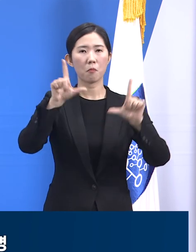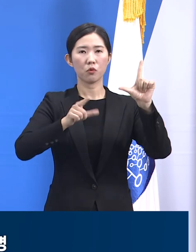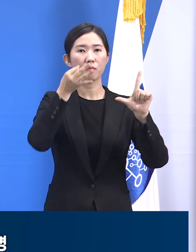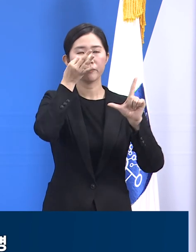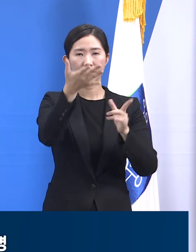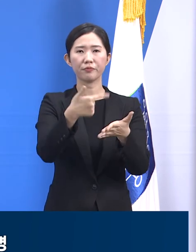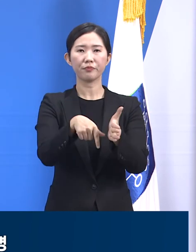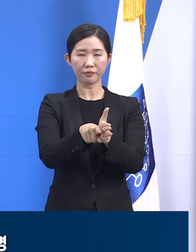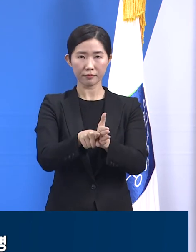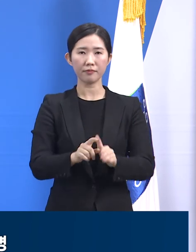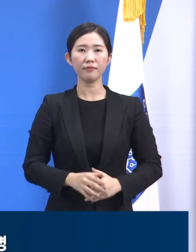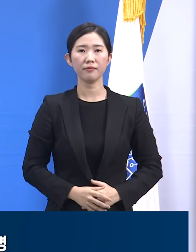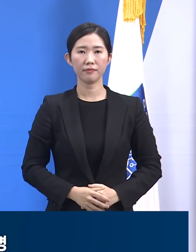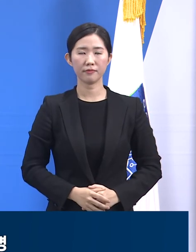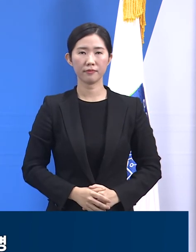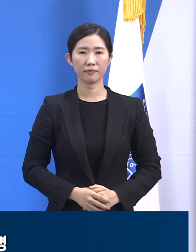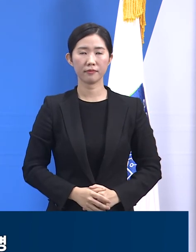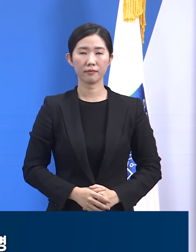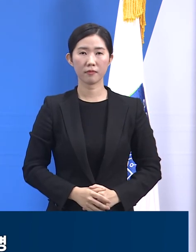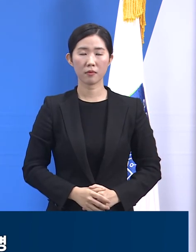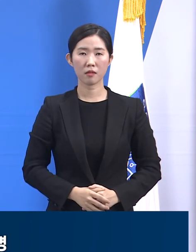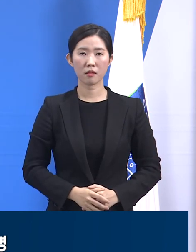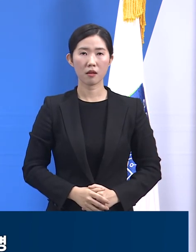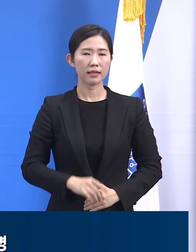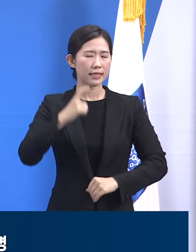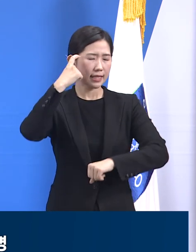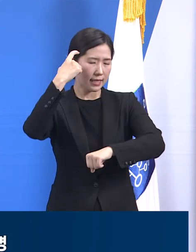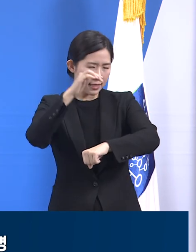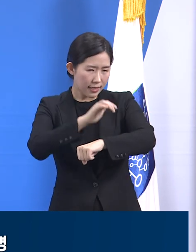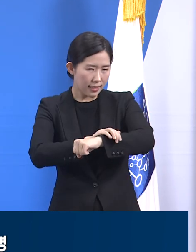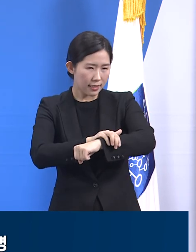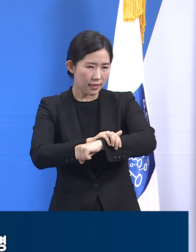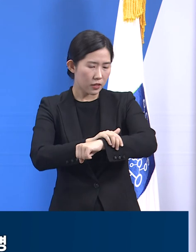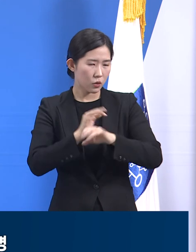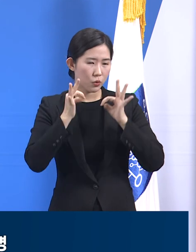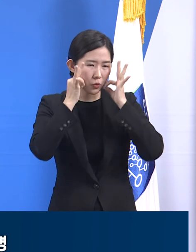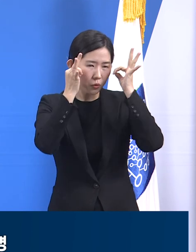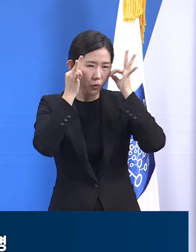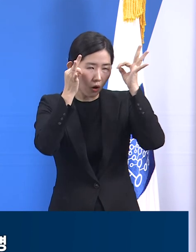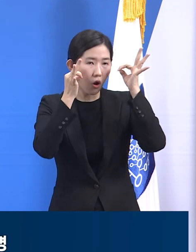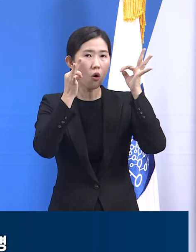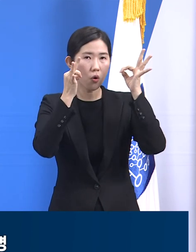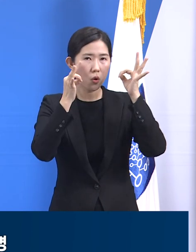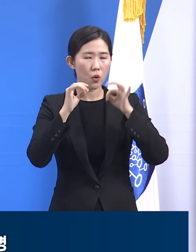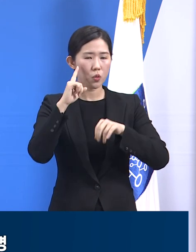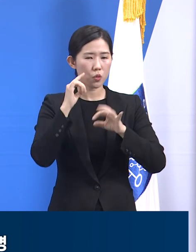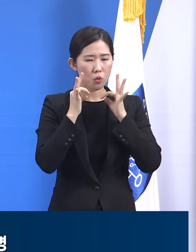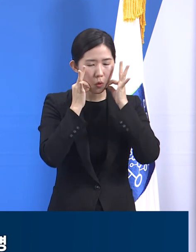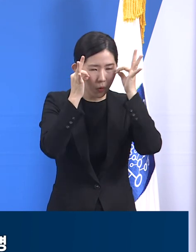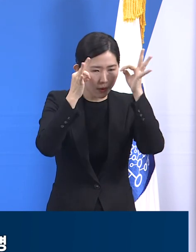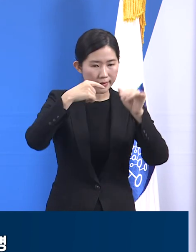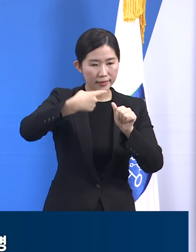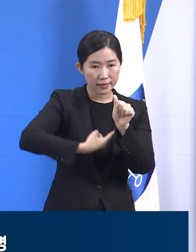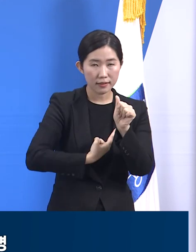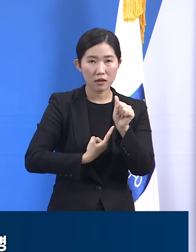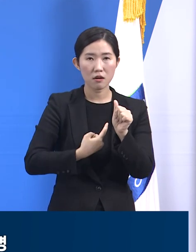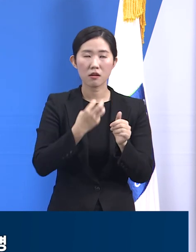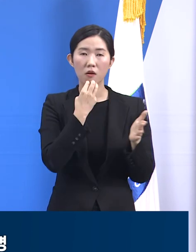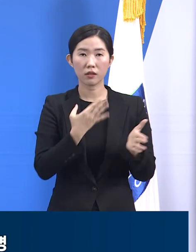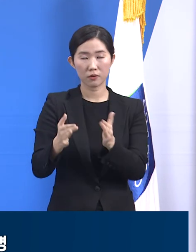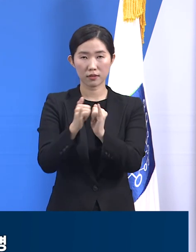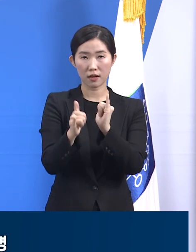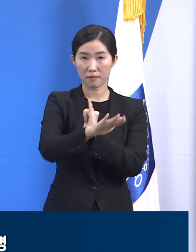위함입니다. 모든 지혜를 끌어모으고 최대치의 용기를 발휘하여 도민의 건강과 생명을